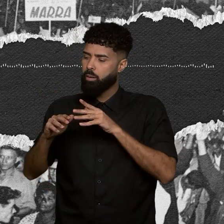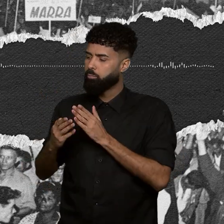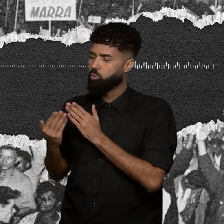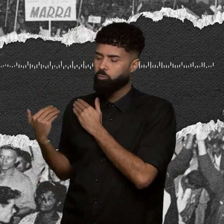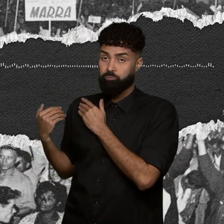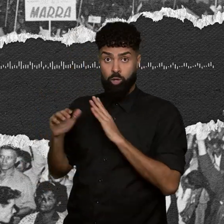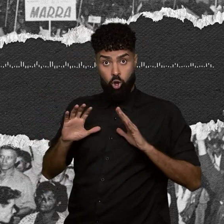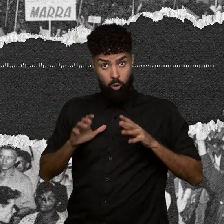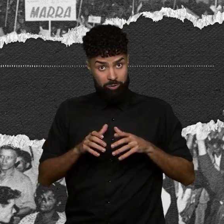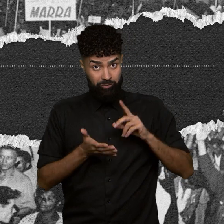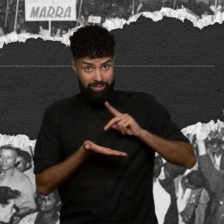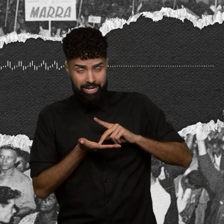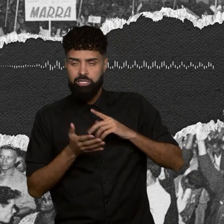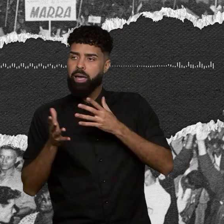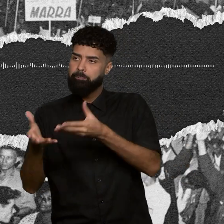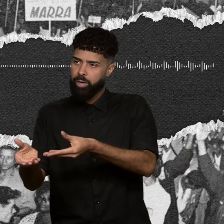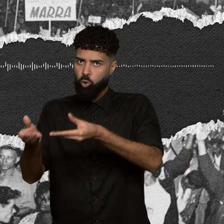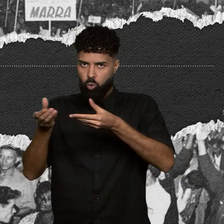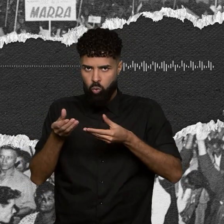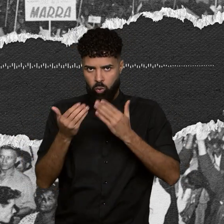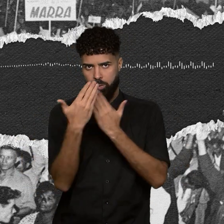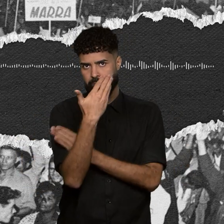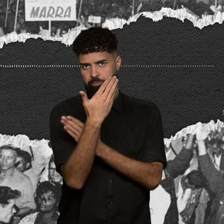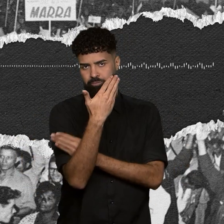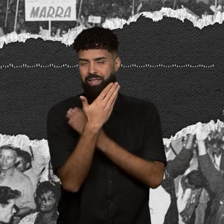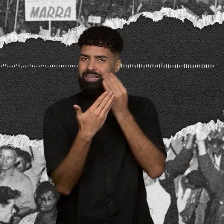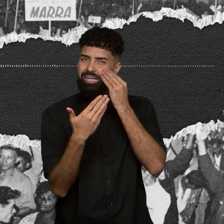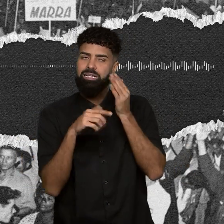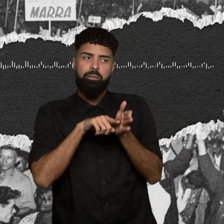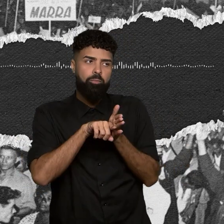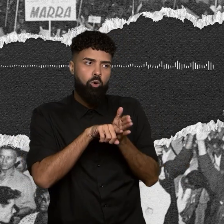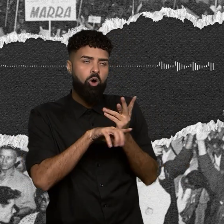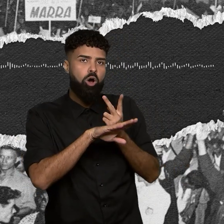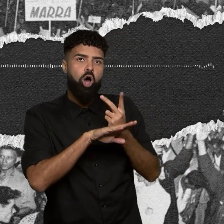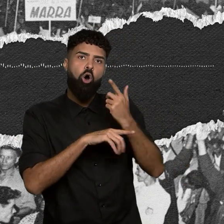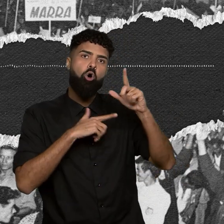recuperou os volumes e tenta achar outros arquivos ainda desaparecidos.